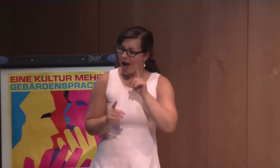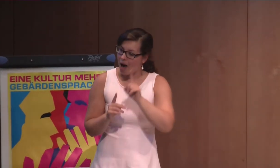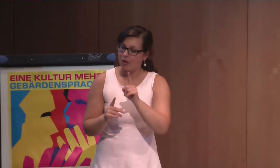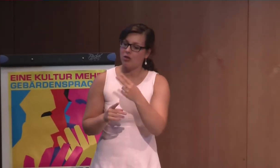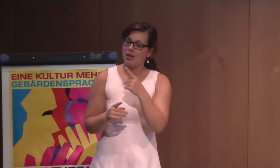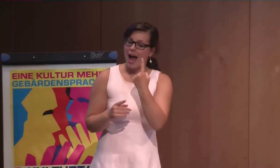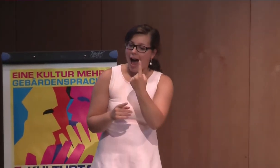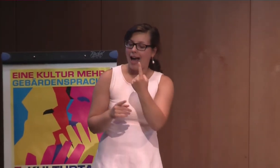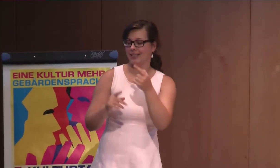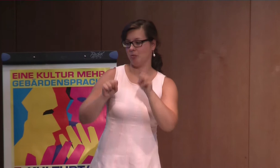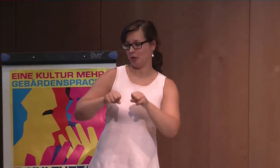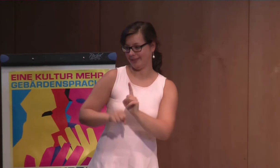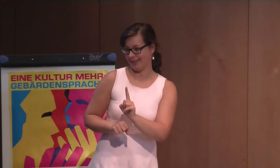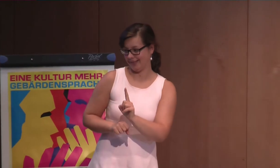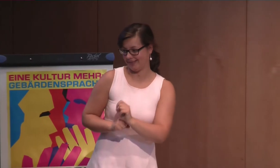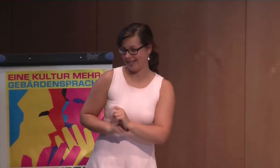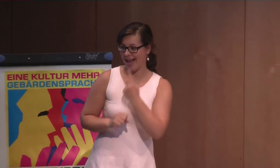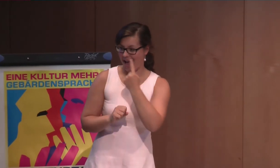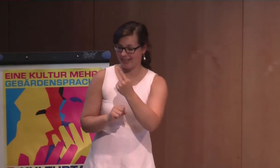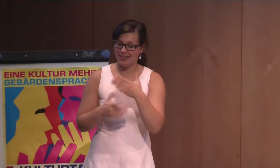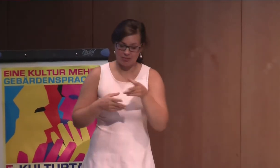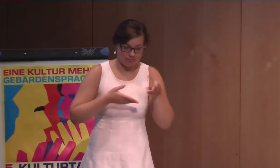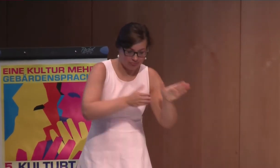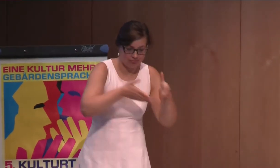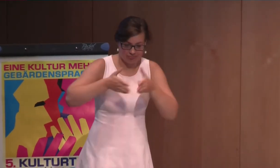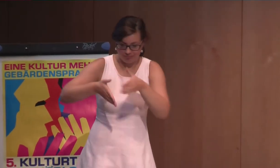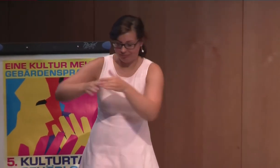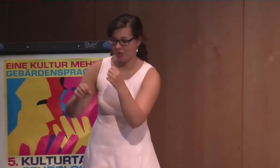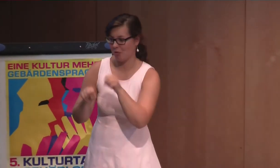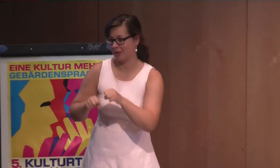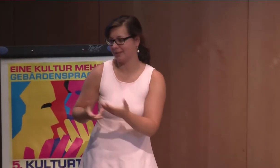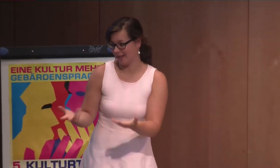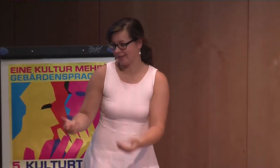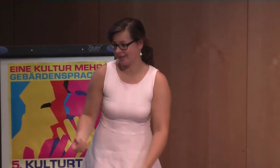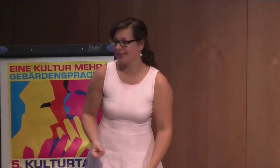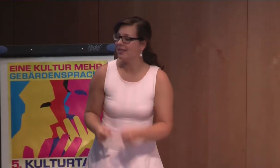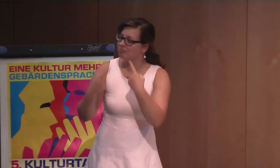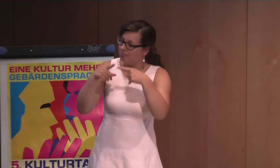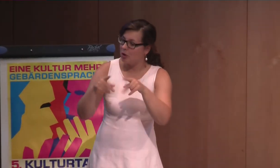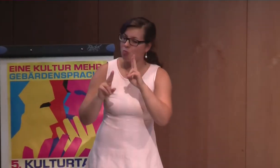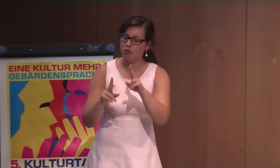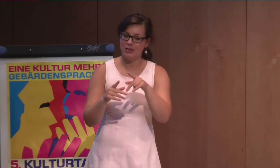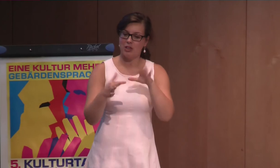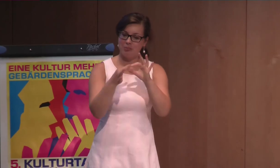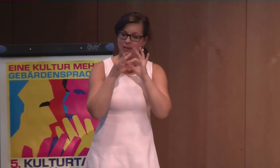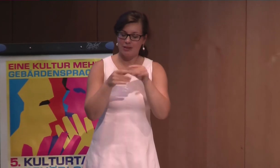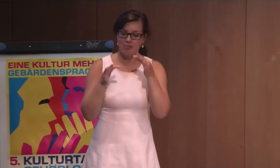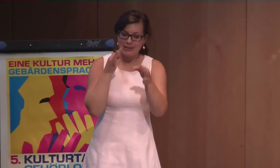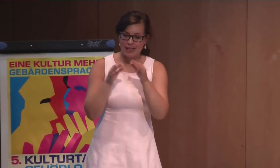Möglichkeiten sind da. Es ist nicht immer nur die Landesgesetzgebung, sondern es gibt immer sehr viele Möglichkeiten. Man muss